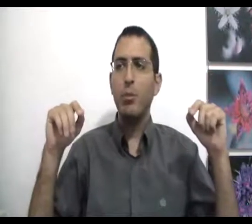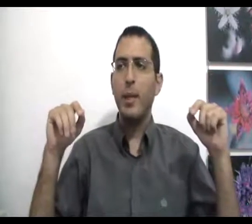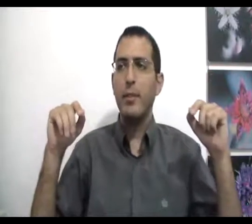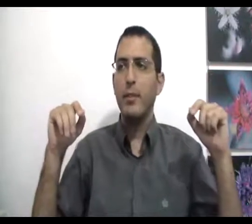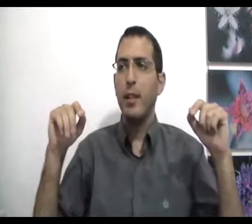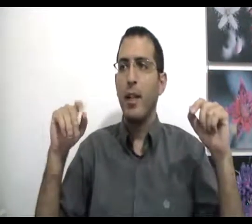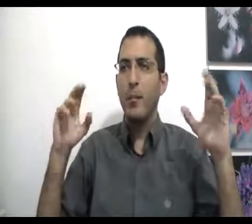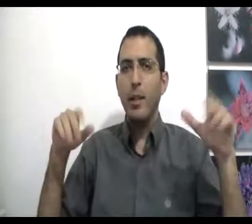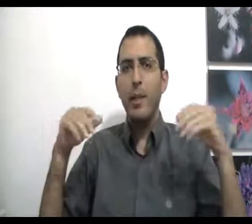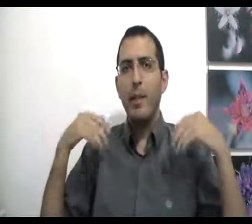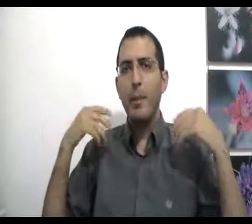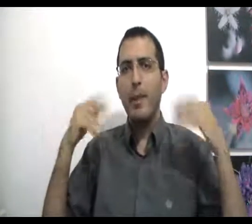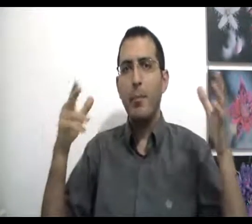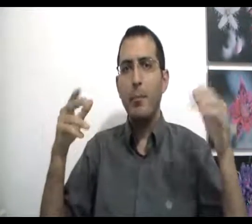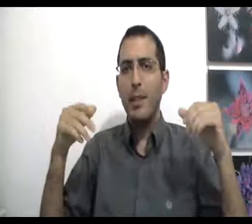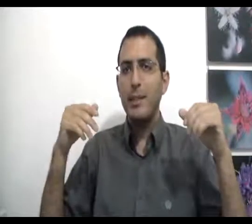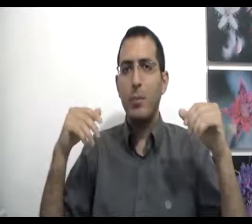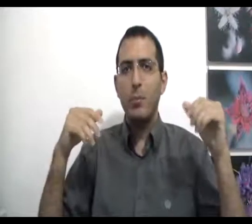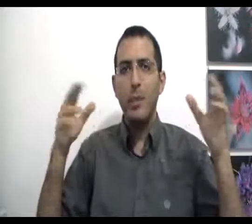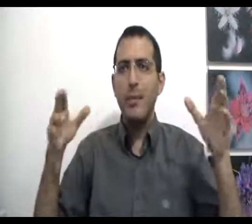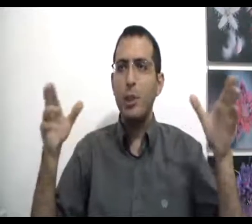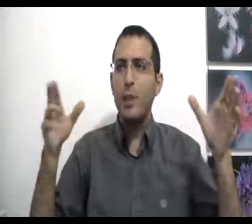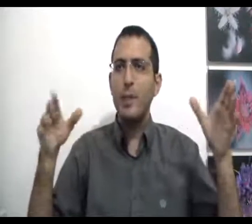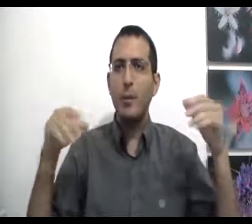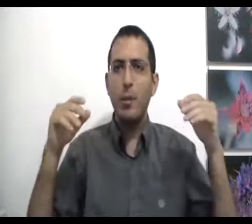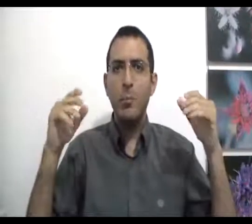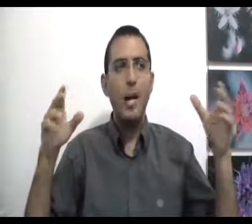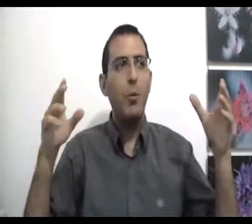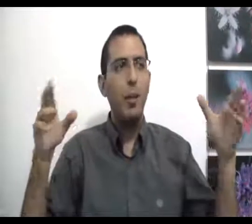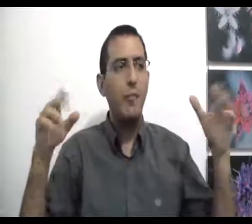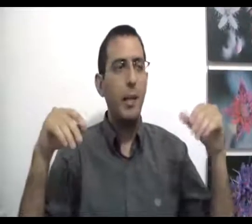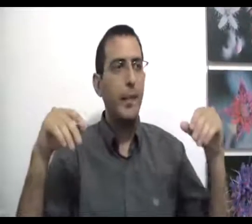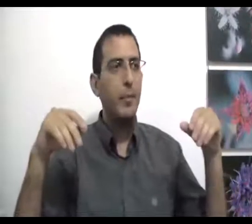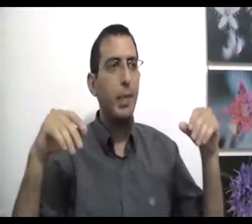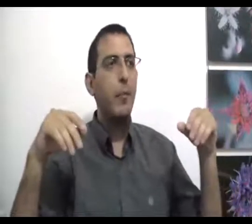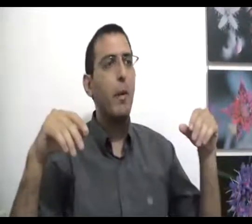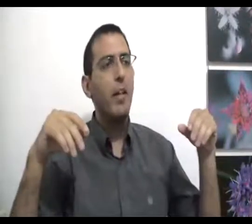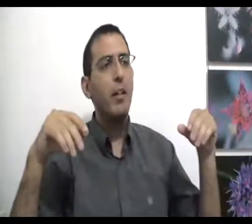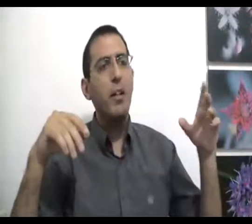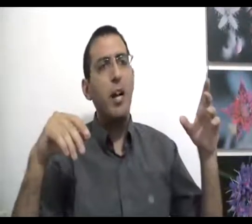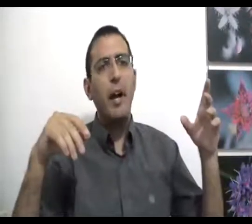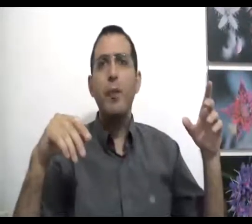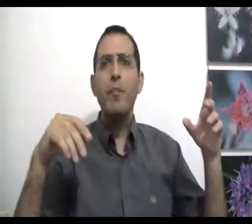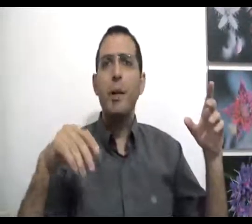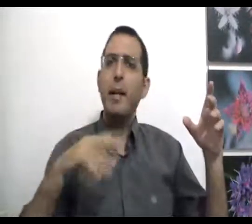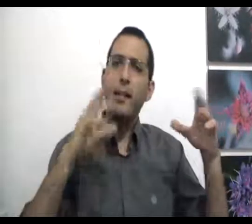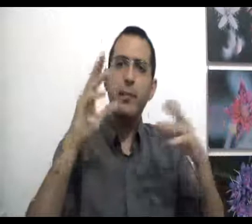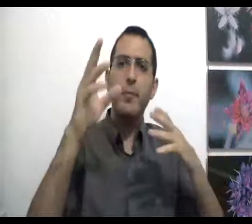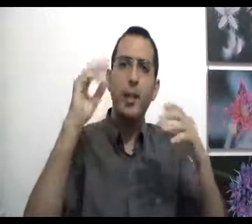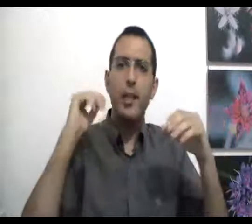אומרת? בוא נניח בן אדם מעצמו בן אדם שישאל את עצמו מה הוא אוהב באמת בן אדם אומר אני אוהב באמת את